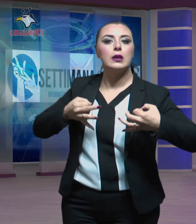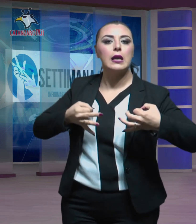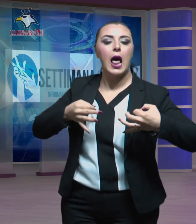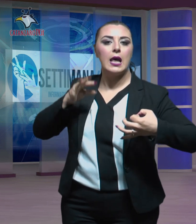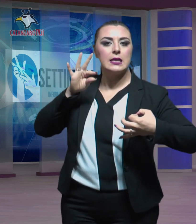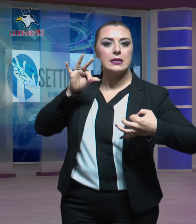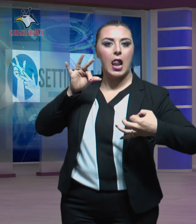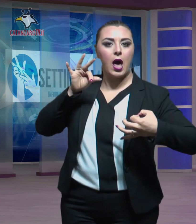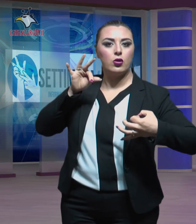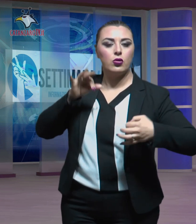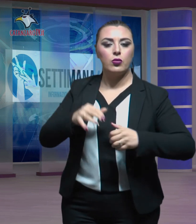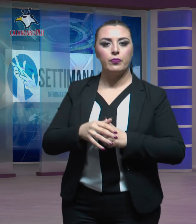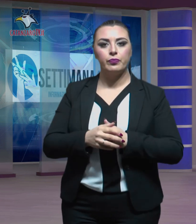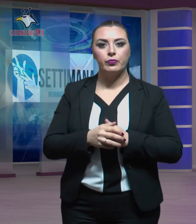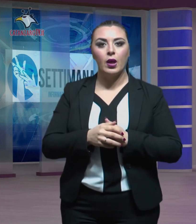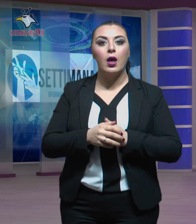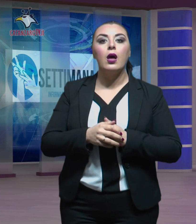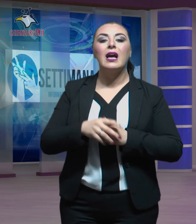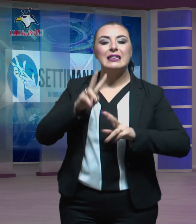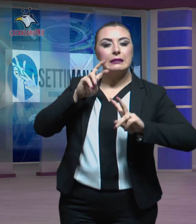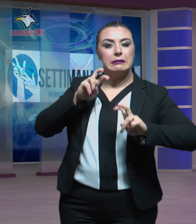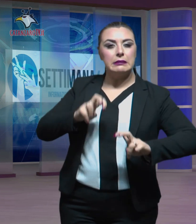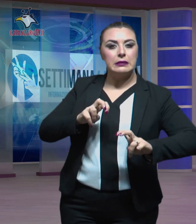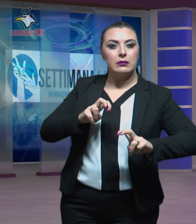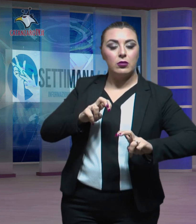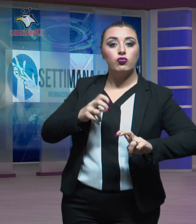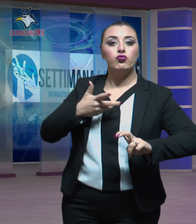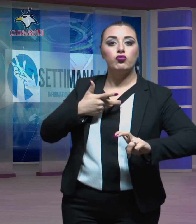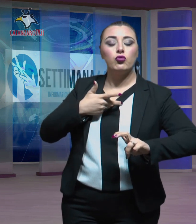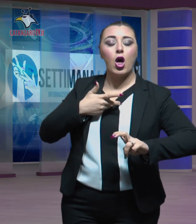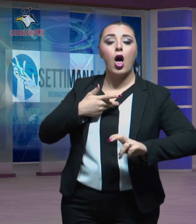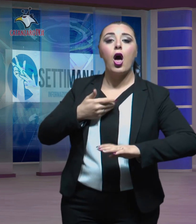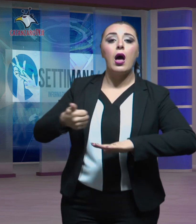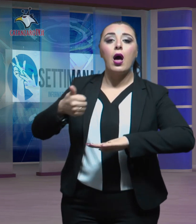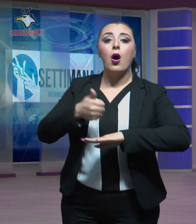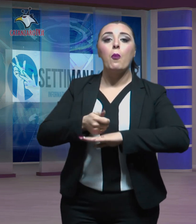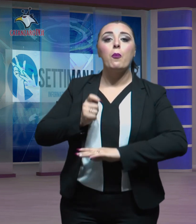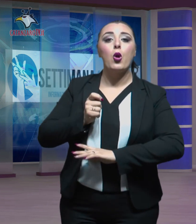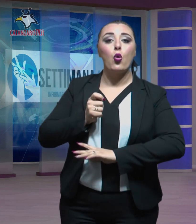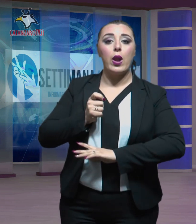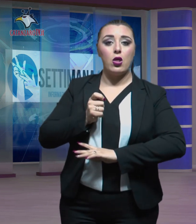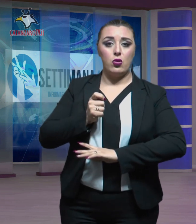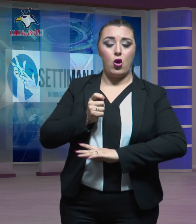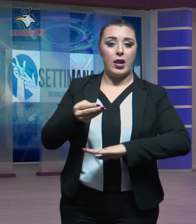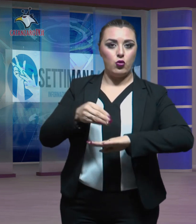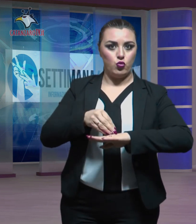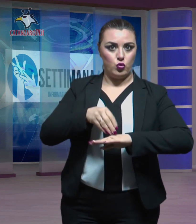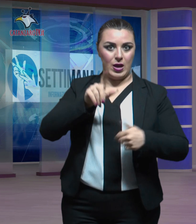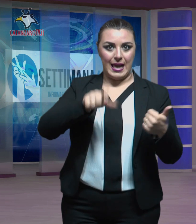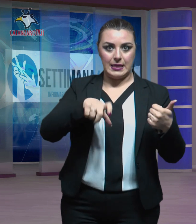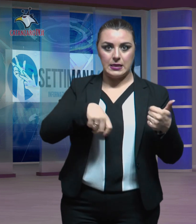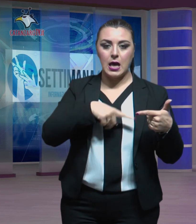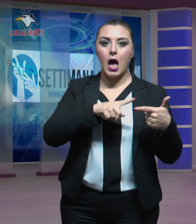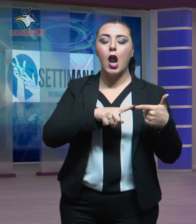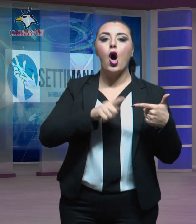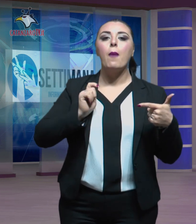Salerno. Tra gli indagati il procuratore aggiunto di Catanzaro, il